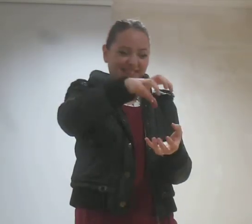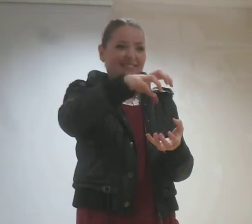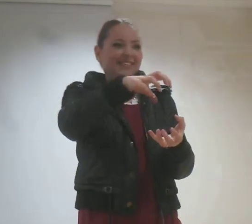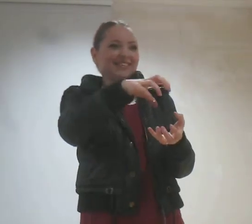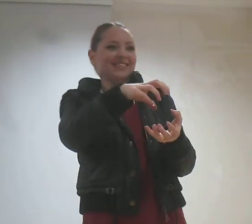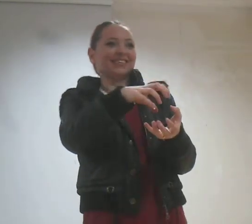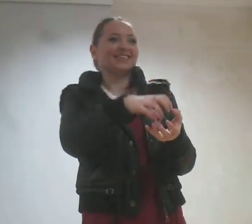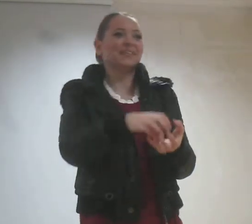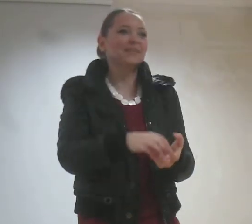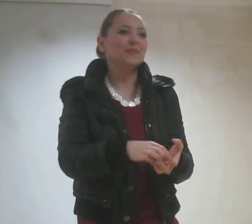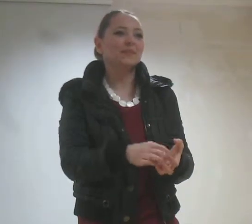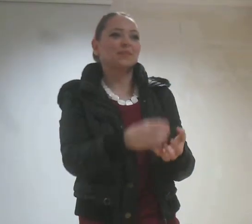Bekleyin.